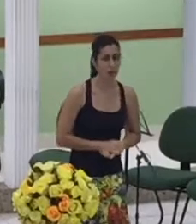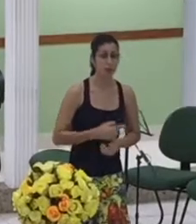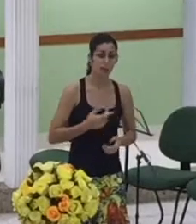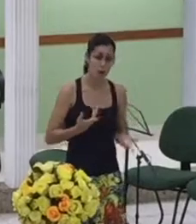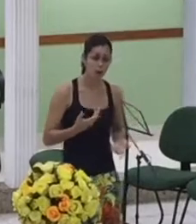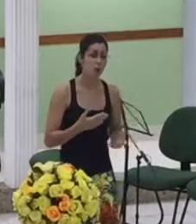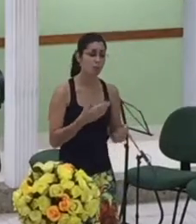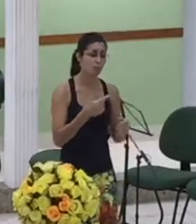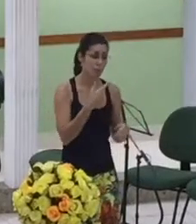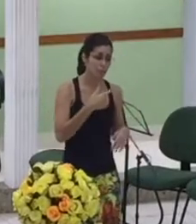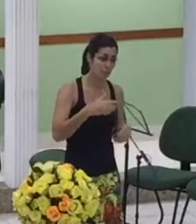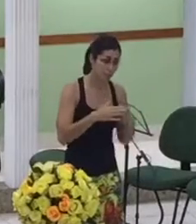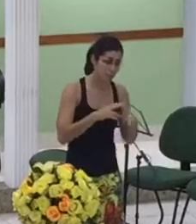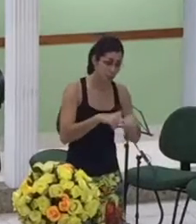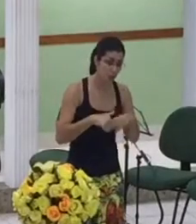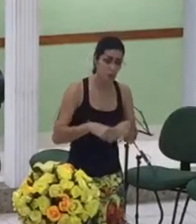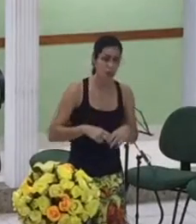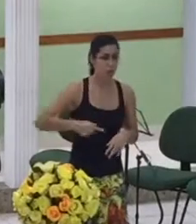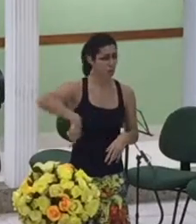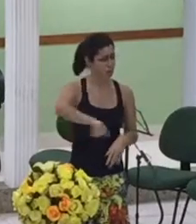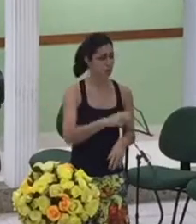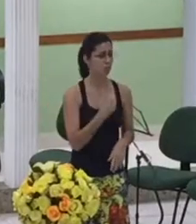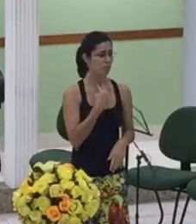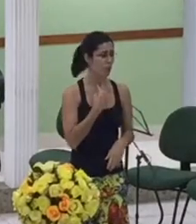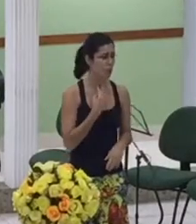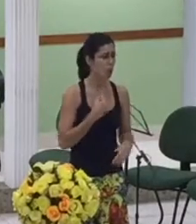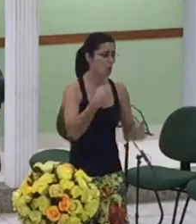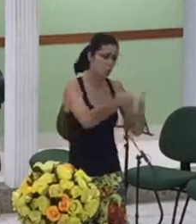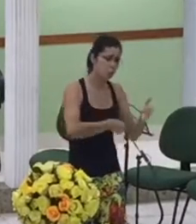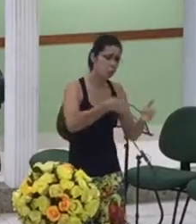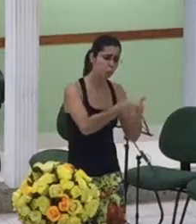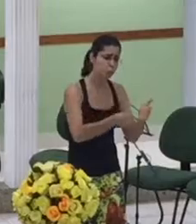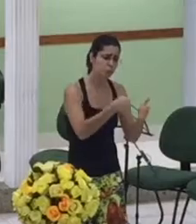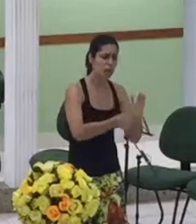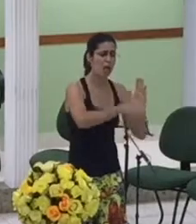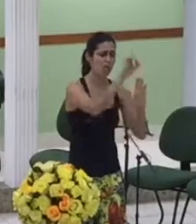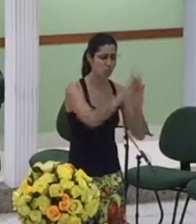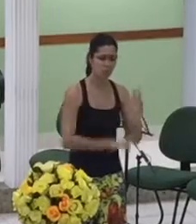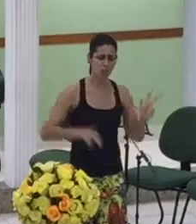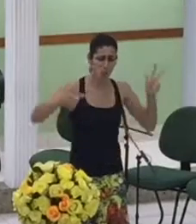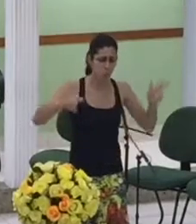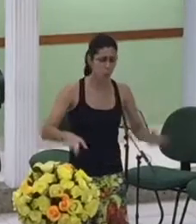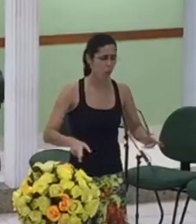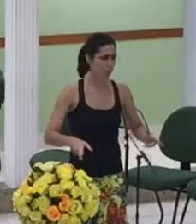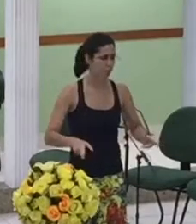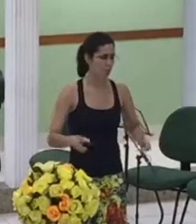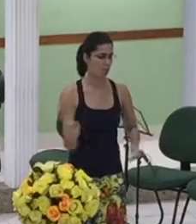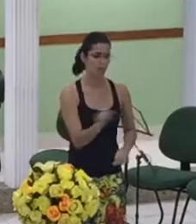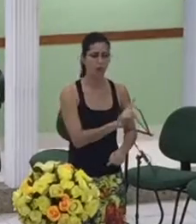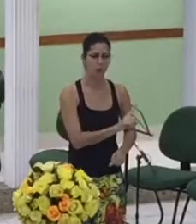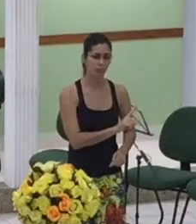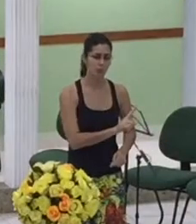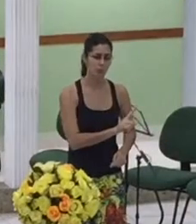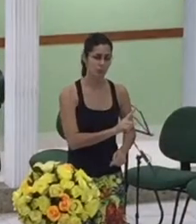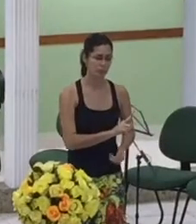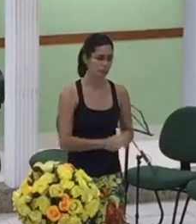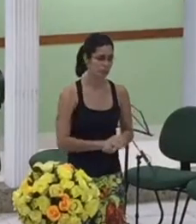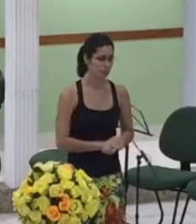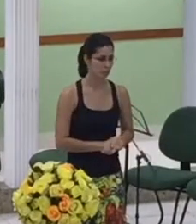lute pelos direitos da mulher não lute nunca para que você tenha o papel do homem na sociedade mulher